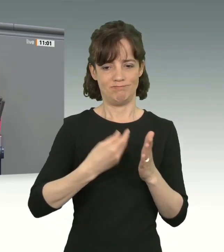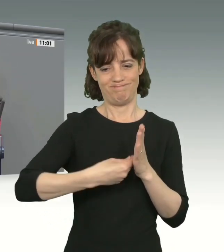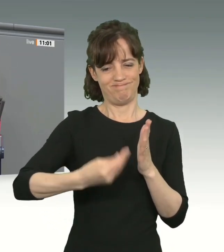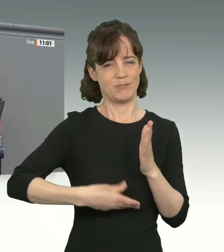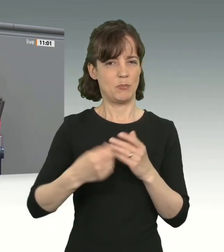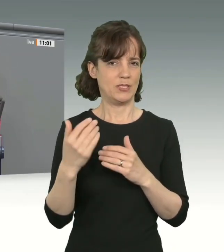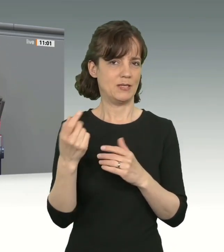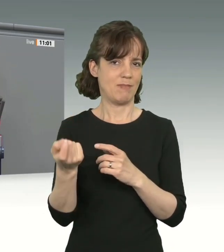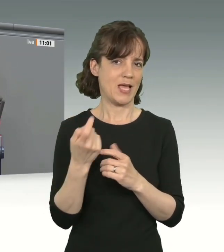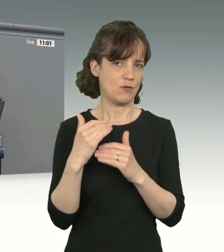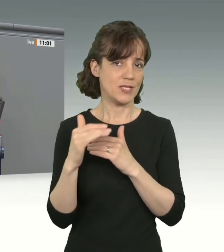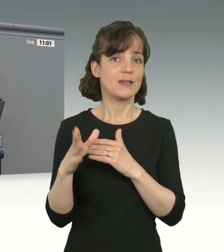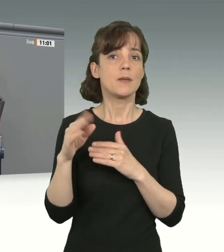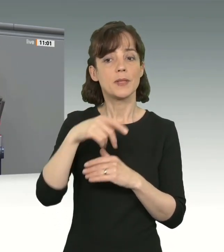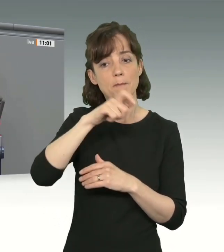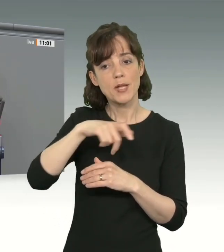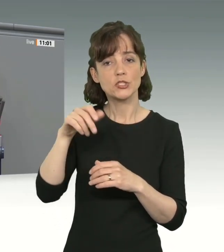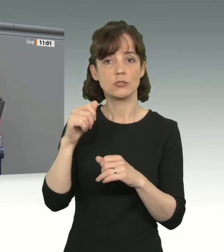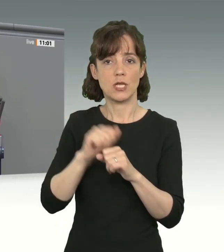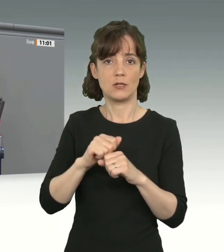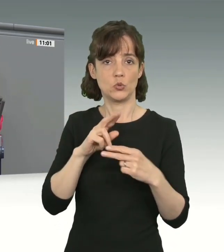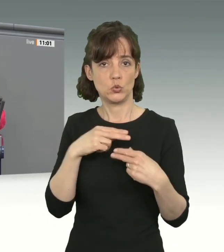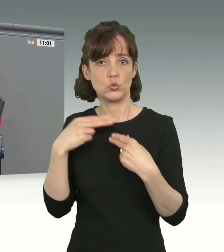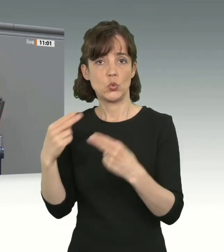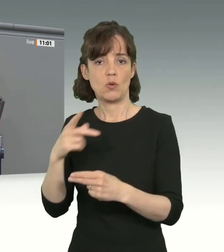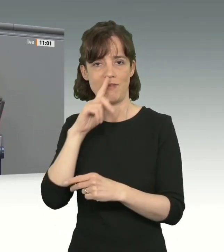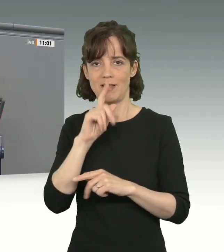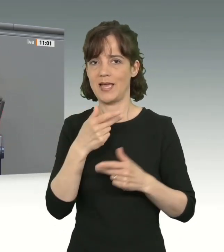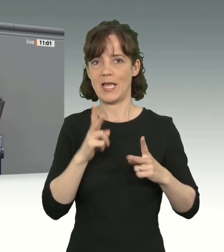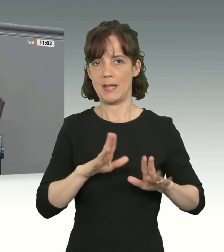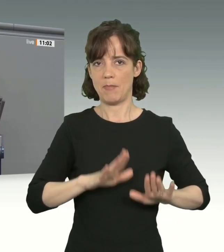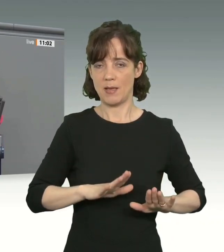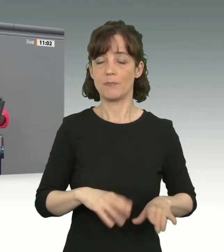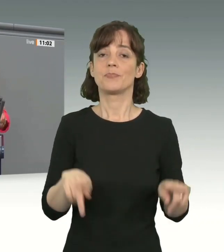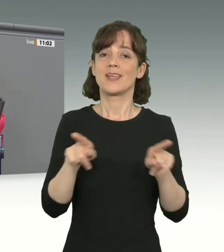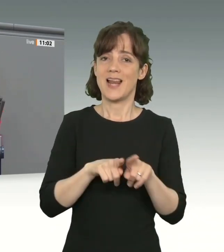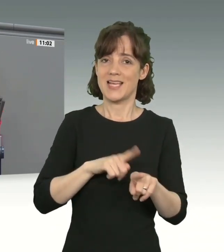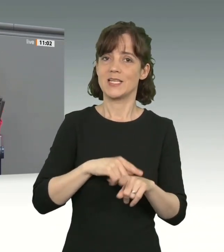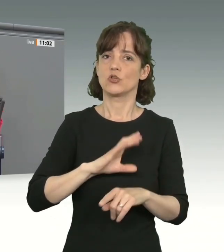ohne Aufenthaltsrecht zurückgeführt werden können. Gleichzeitig geben wir mit dem